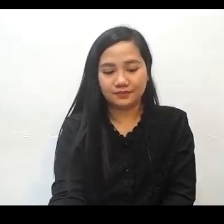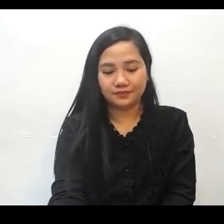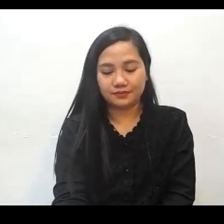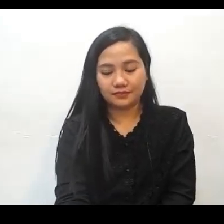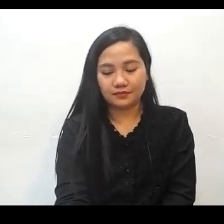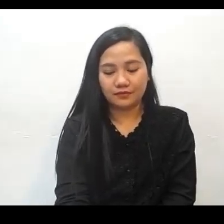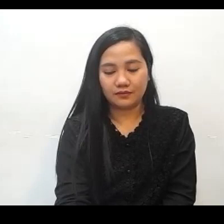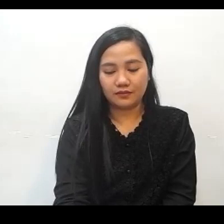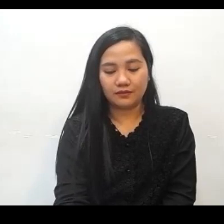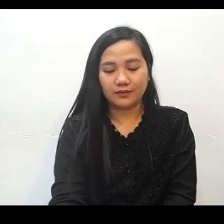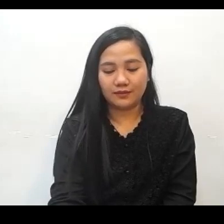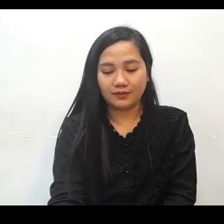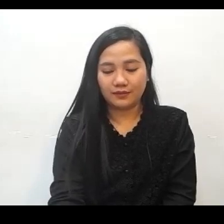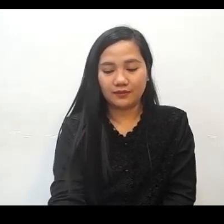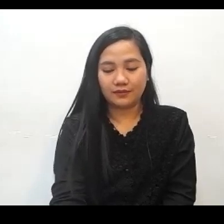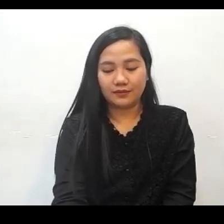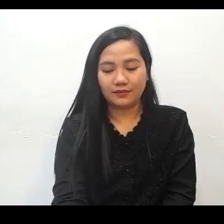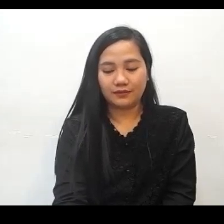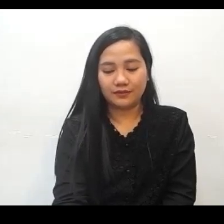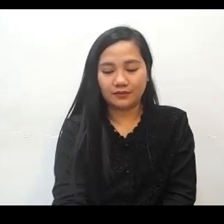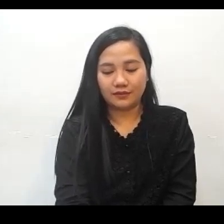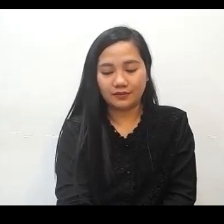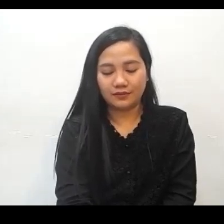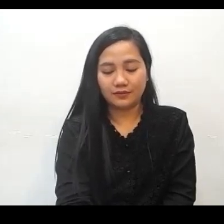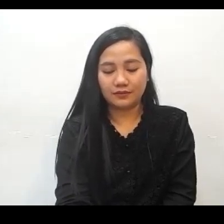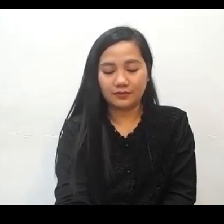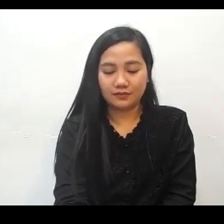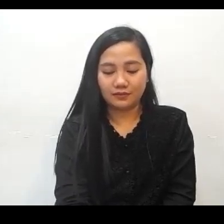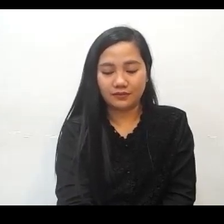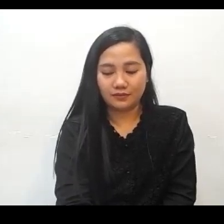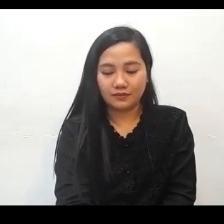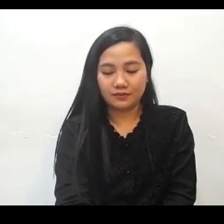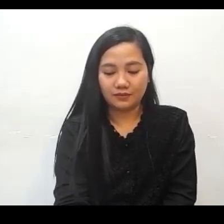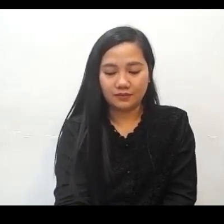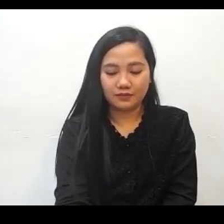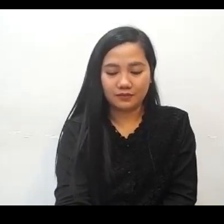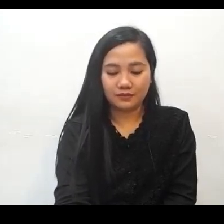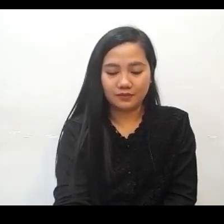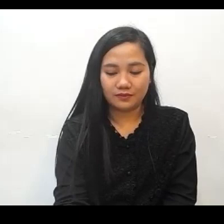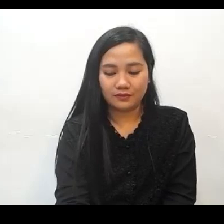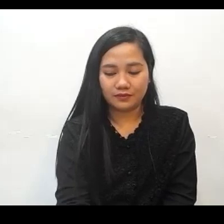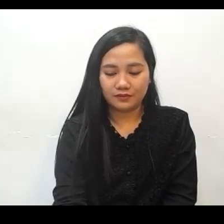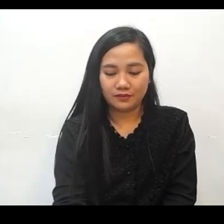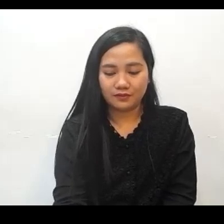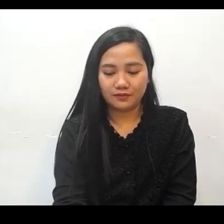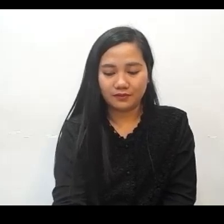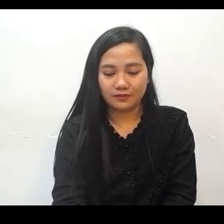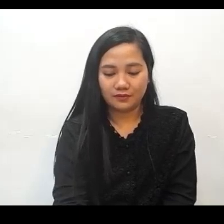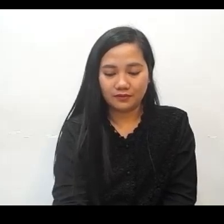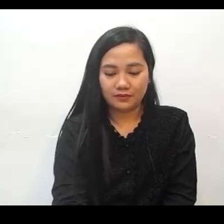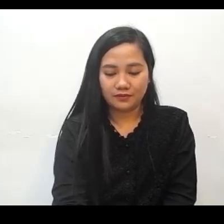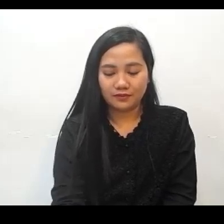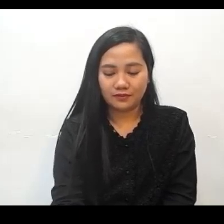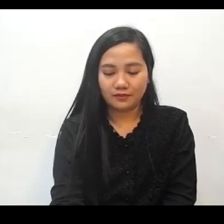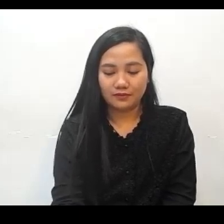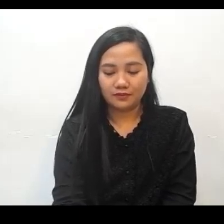susuguin ko at sinong hahayo para sa atin? Nang magkagayo yung sinabi ko, narito ako, suguin mo ako. So,